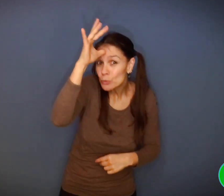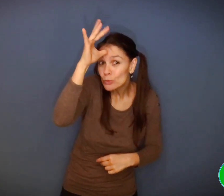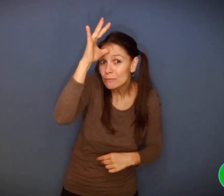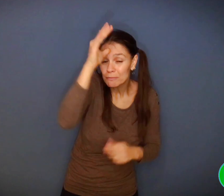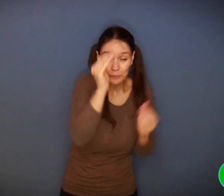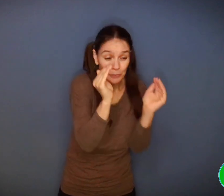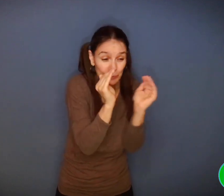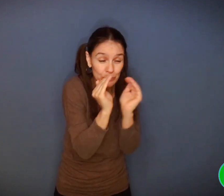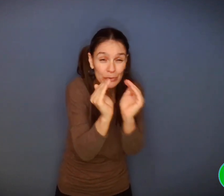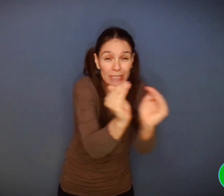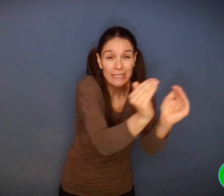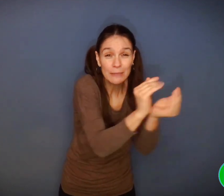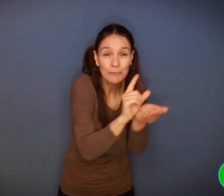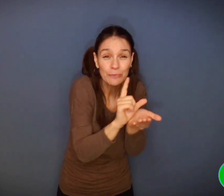poules, poussins,